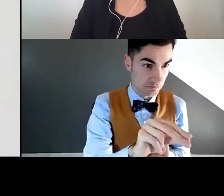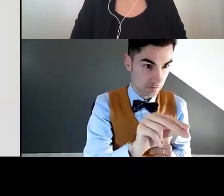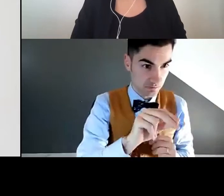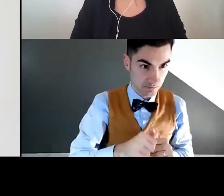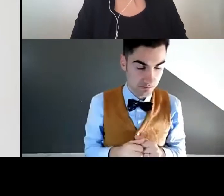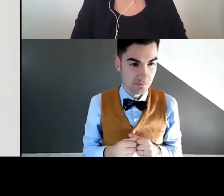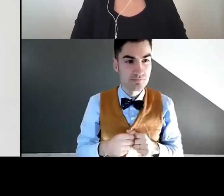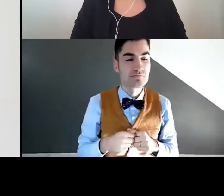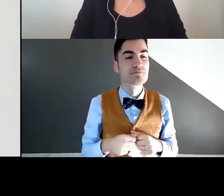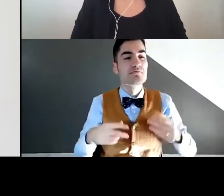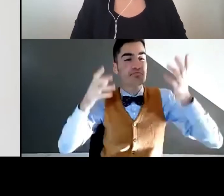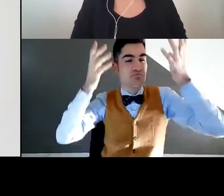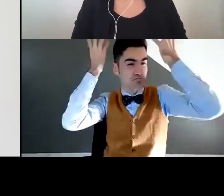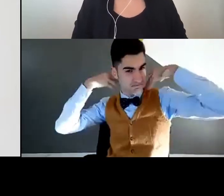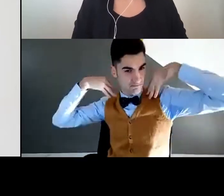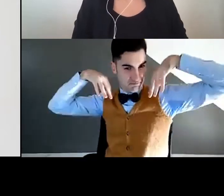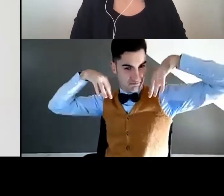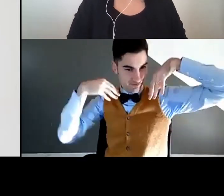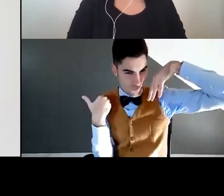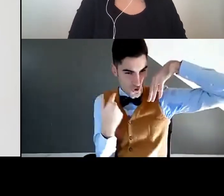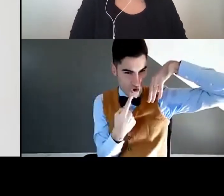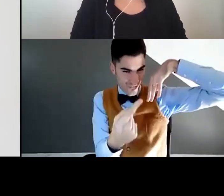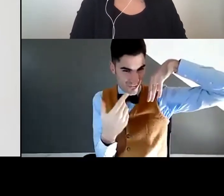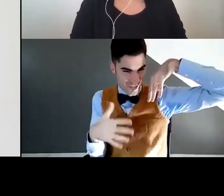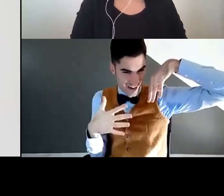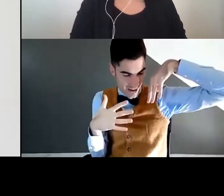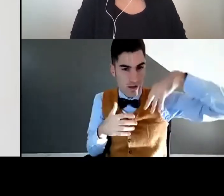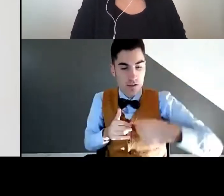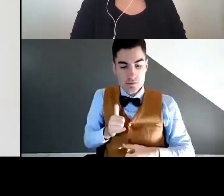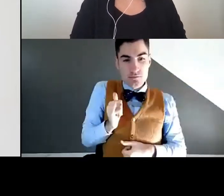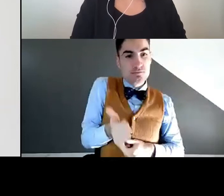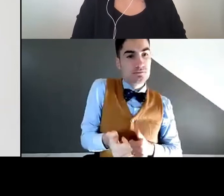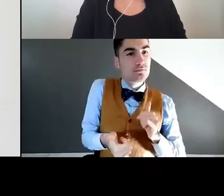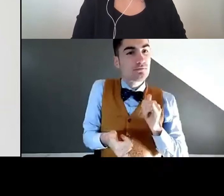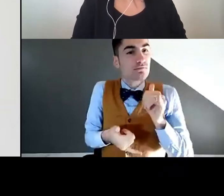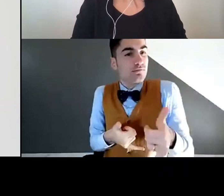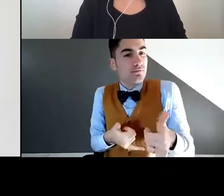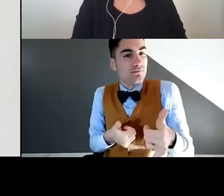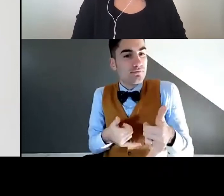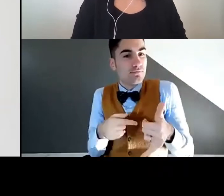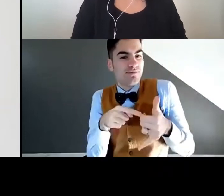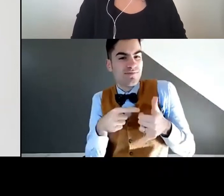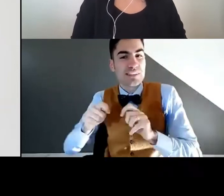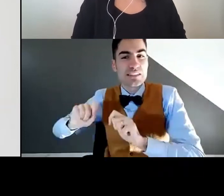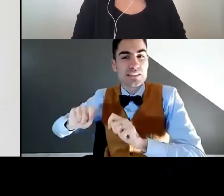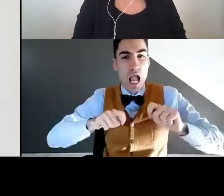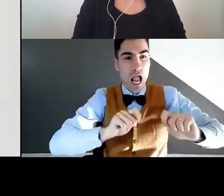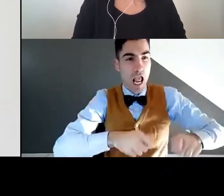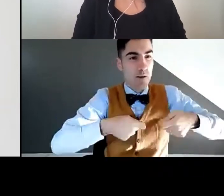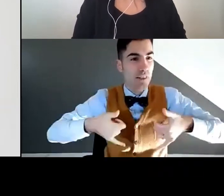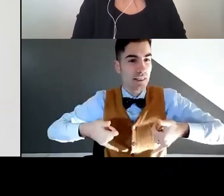L'interprete vi prende? Vedete? Vi ho fatto vedere i capelli, dei tacchi che